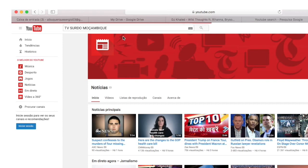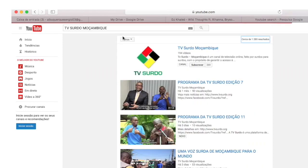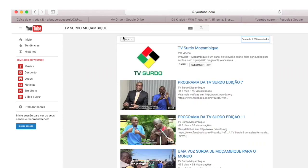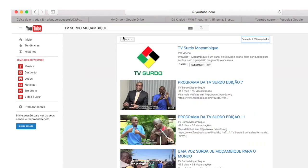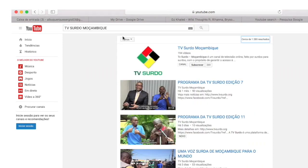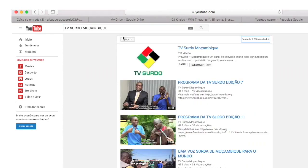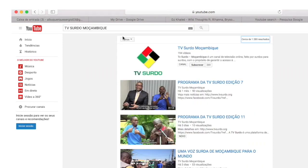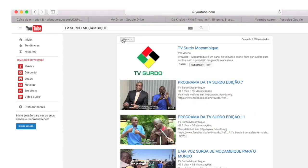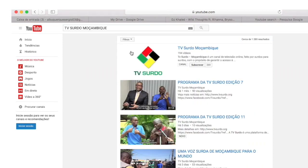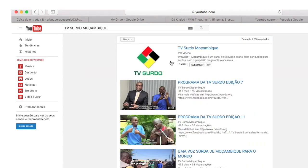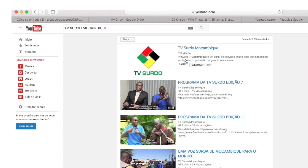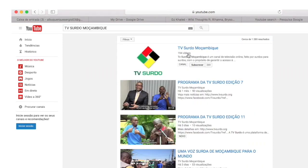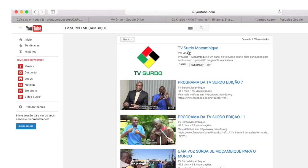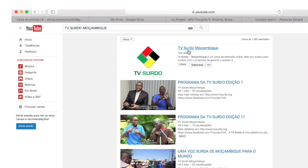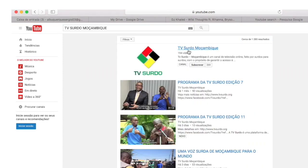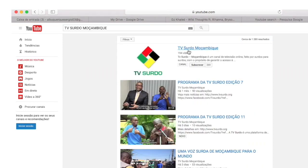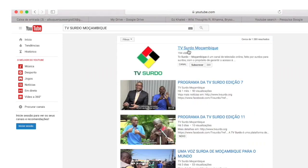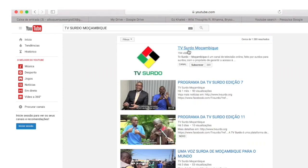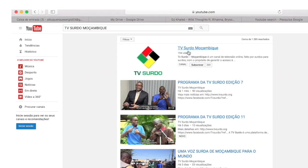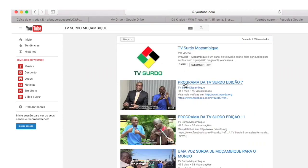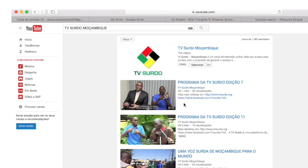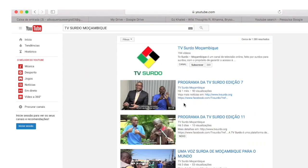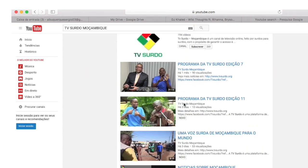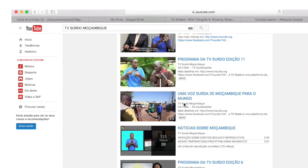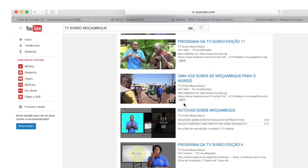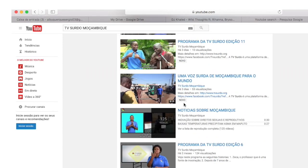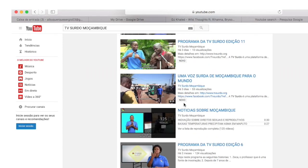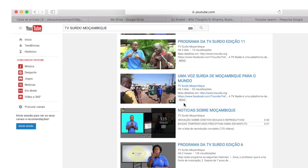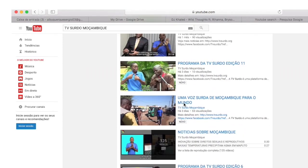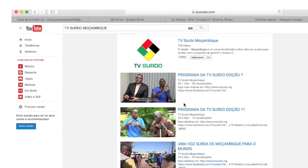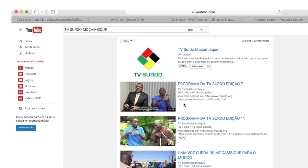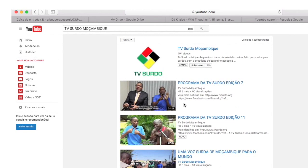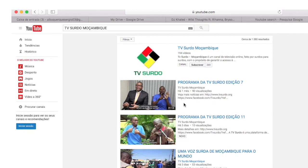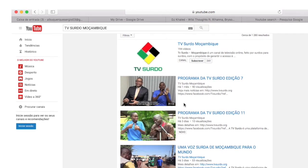E poderá desfrutar de inúmeros vídeos de que o canal dispõe.